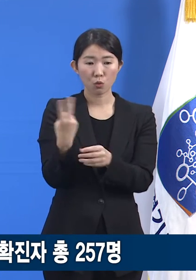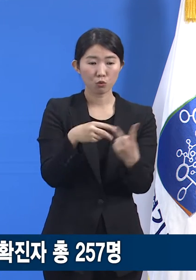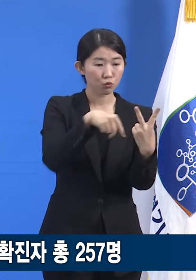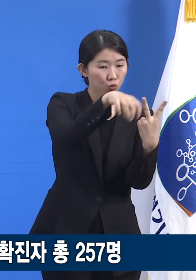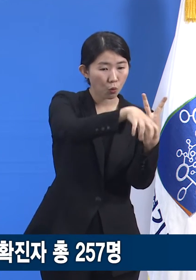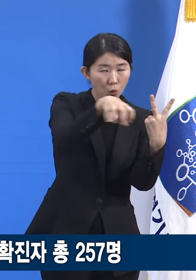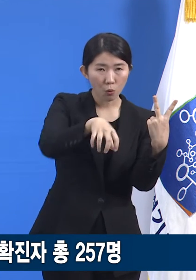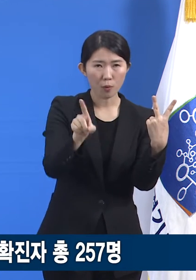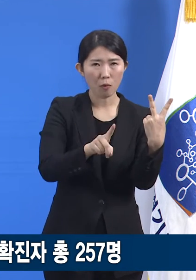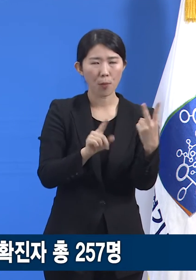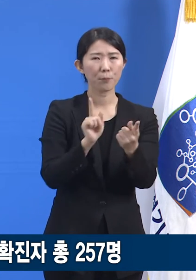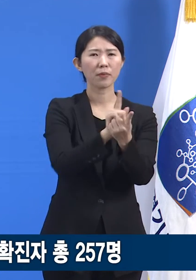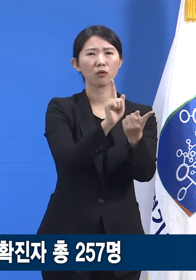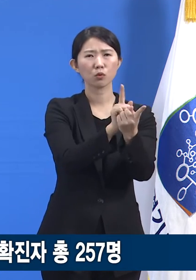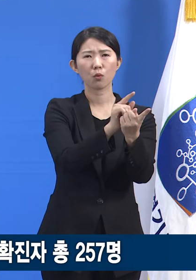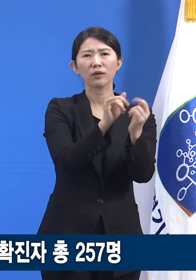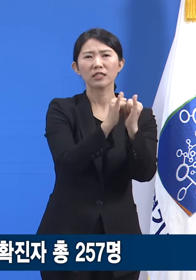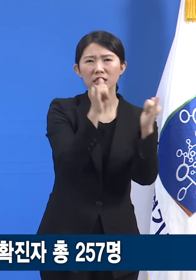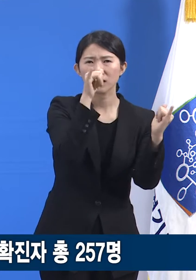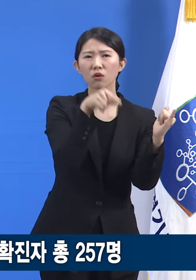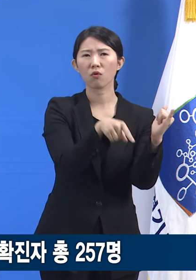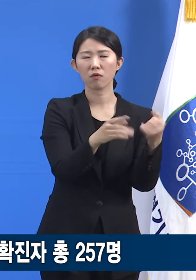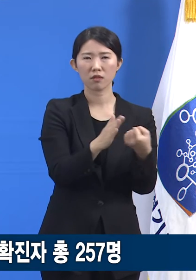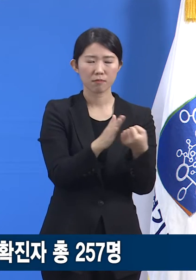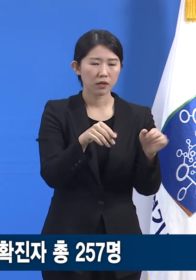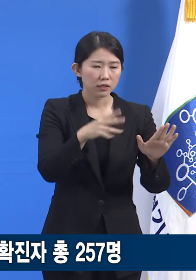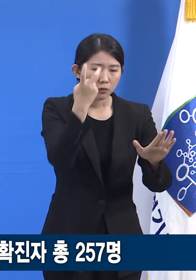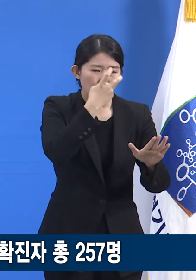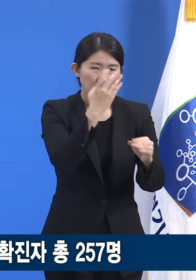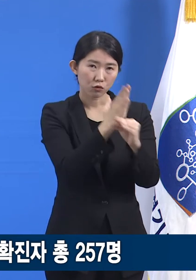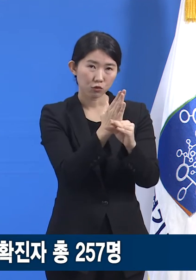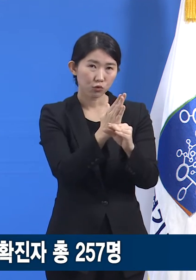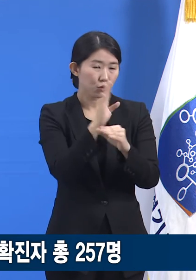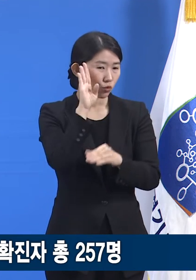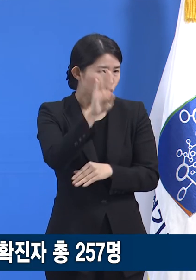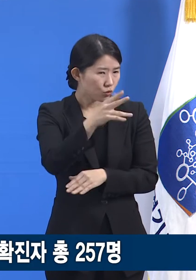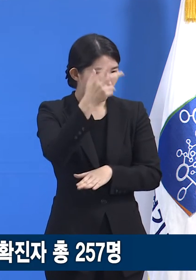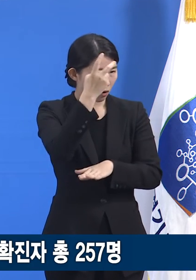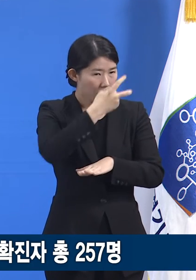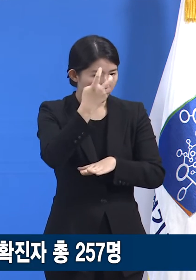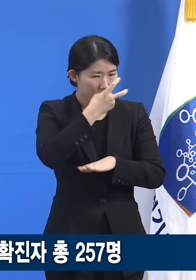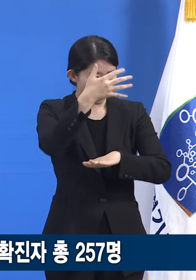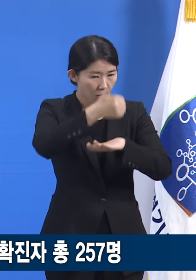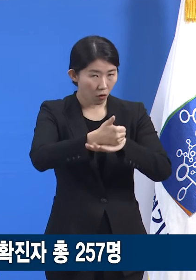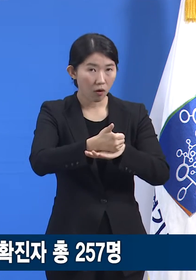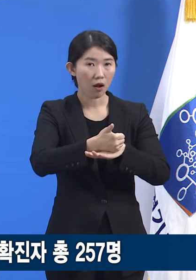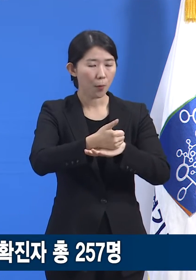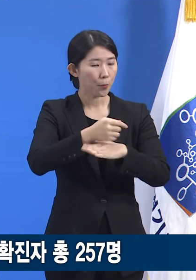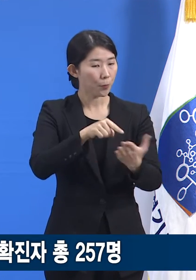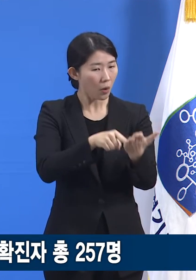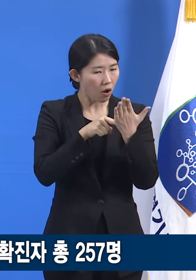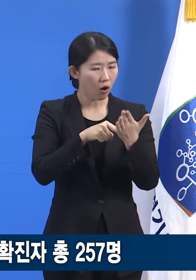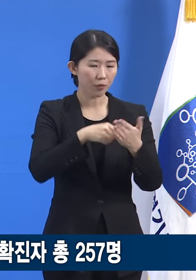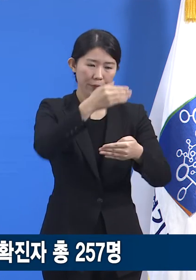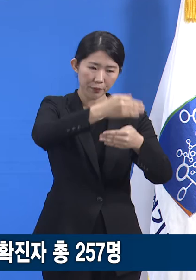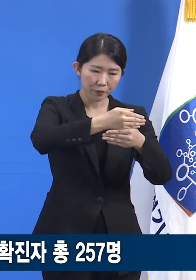역학조사 중이며 추후 접촉자의 검사 결과에 따라 해제 여부를 판단하게 되는 곳입니다.